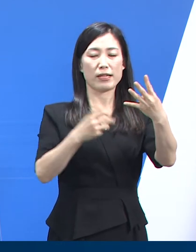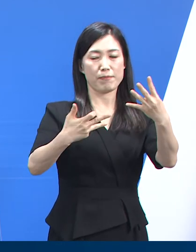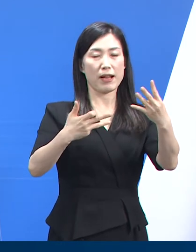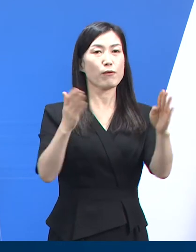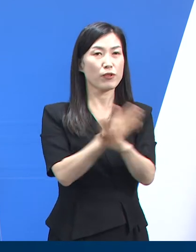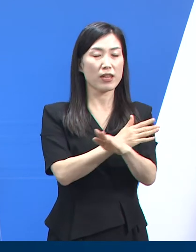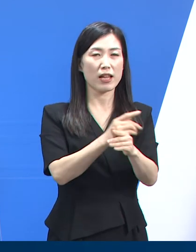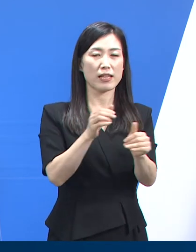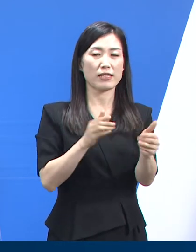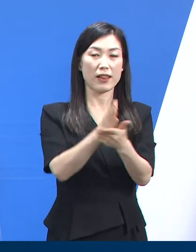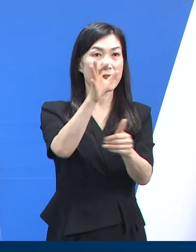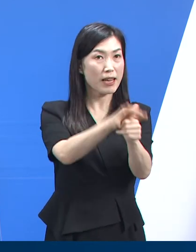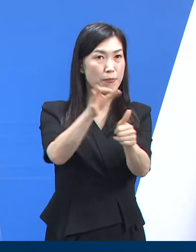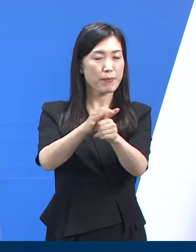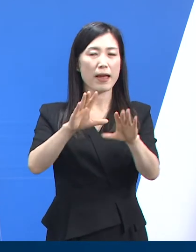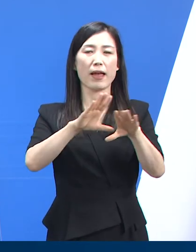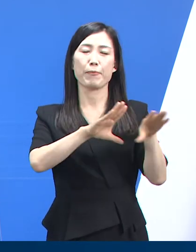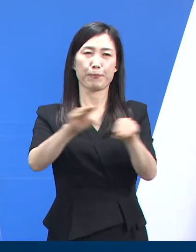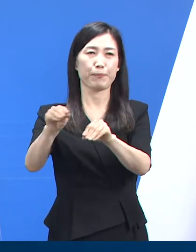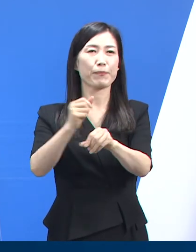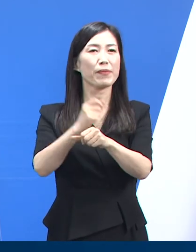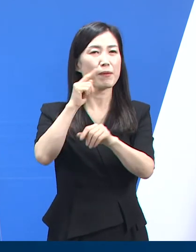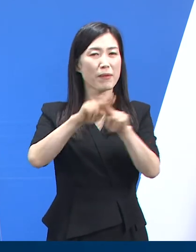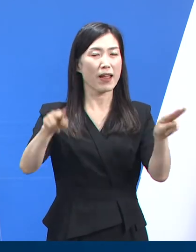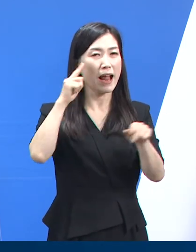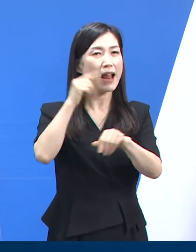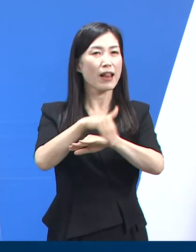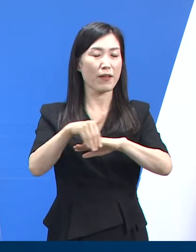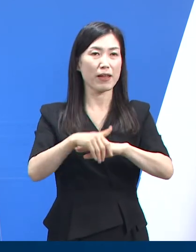이후에는 일반 격리병상으로 전환됩니다.